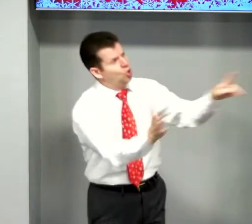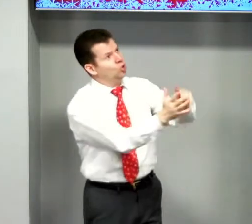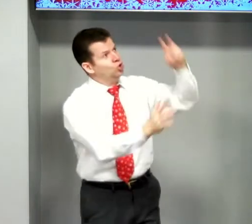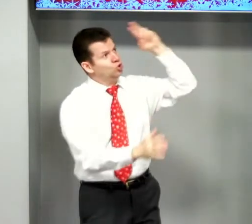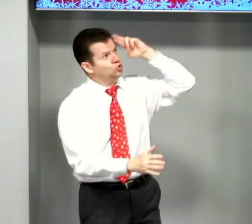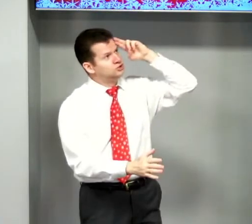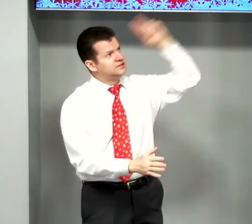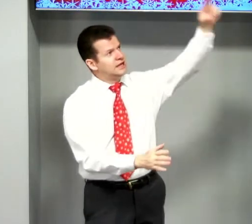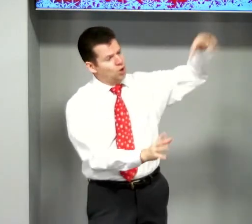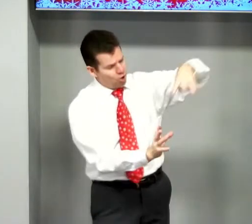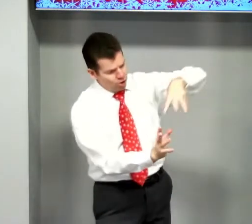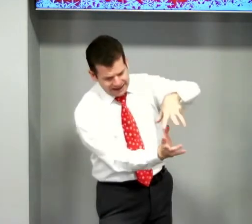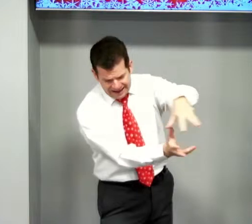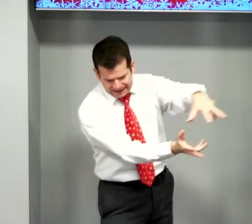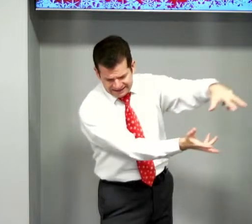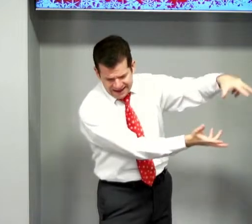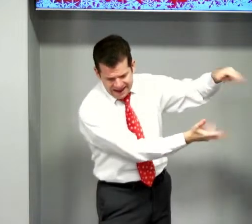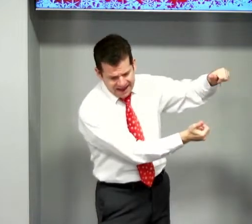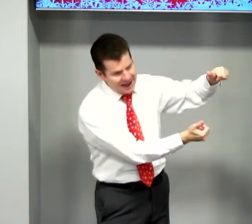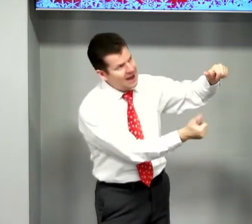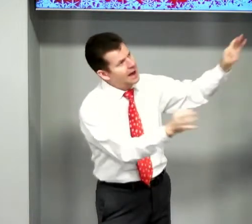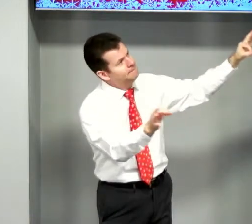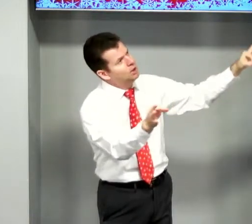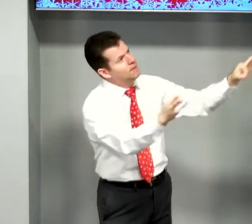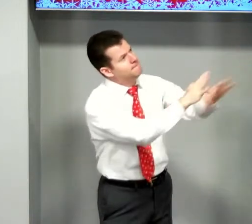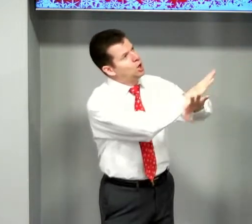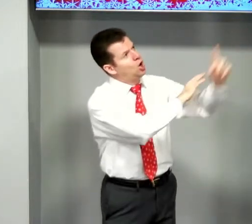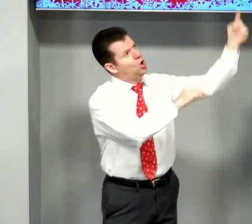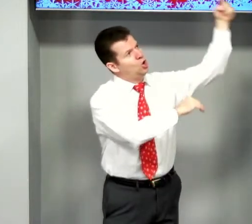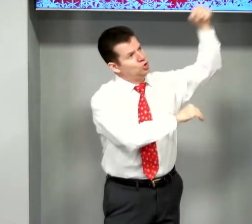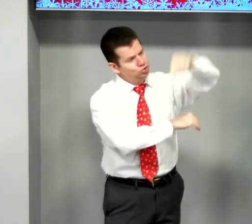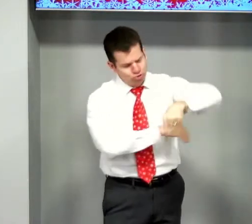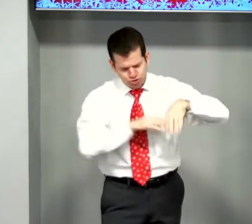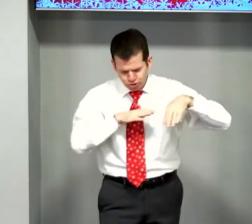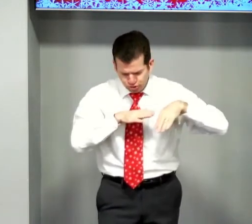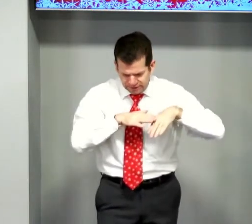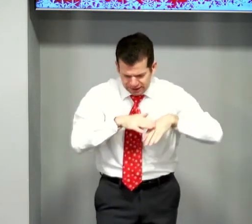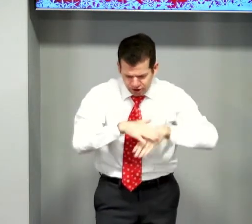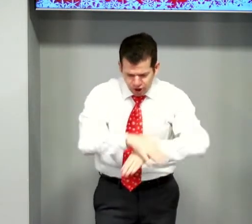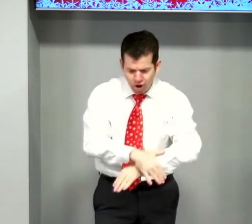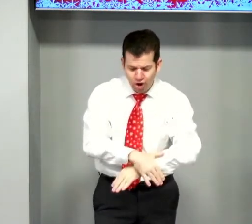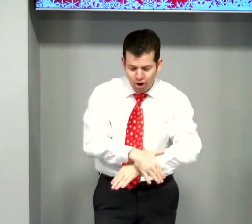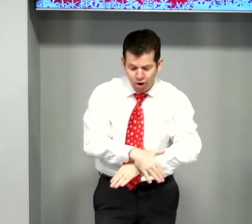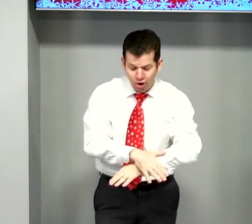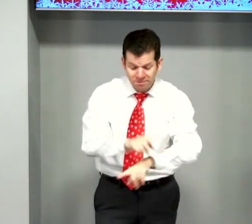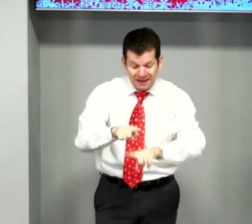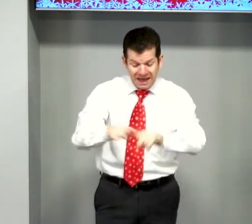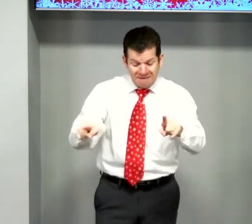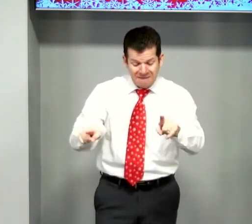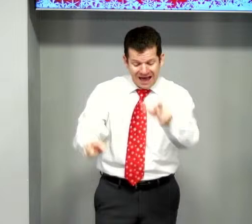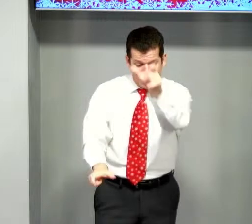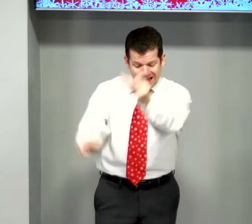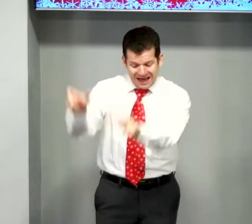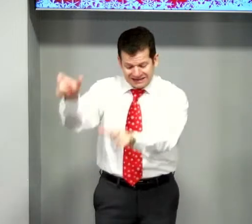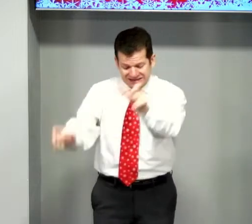O Senhor da terra, Pronto se humilhou, Mas a